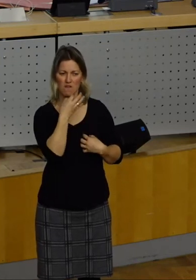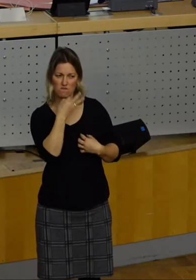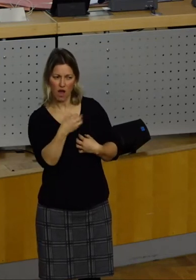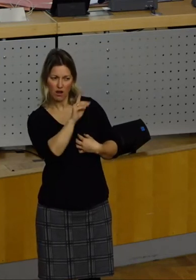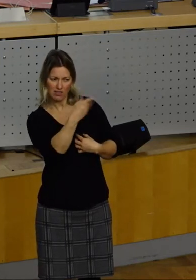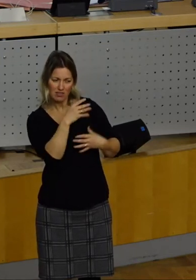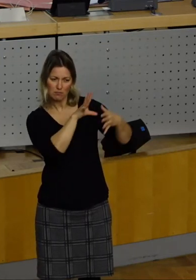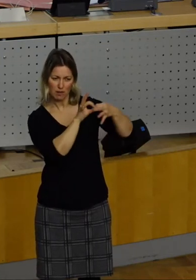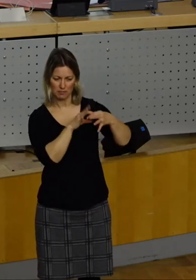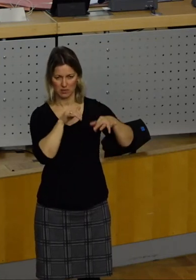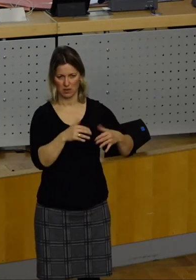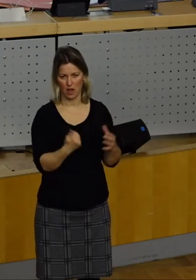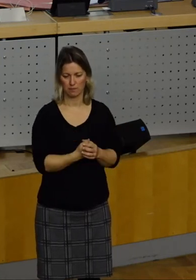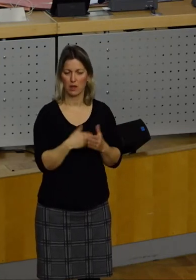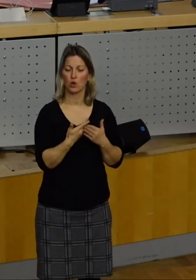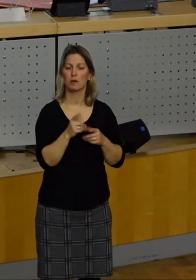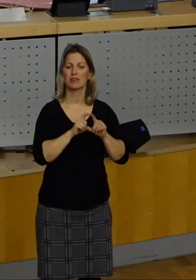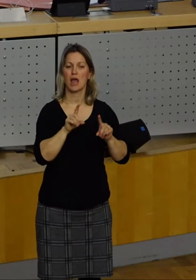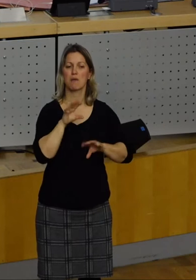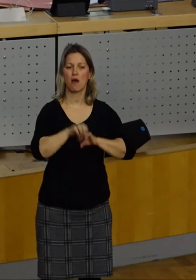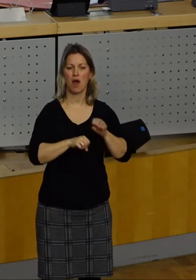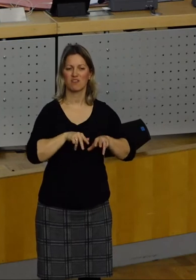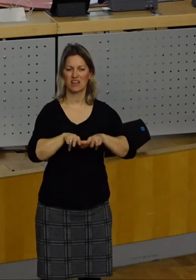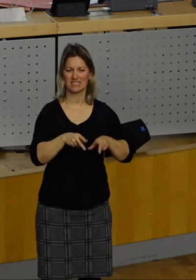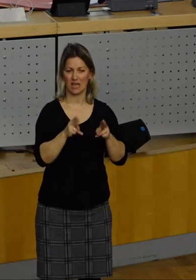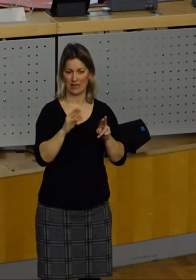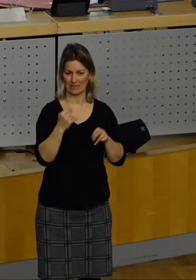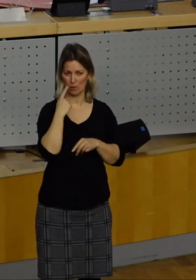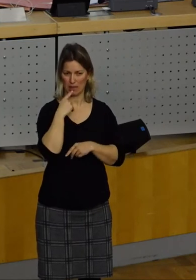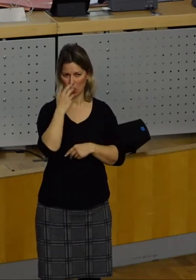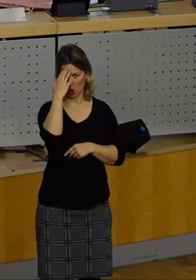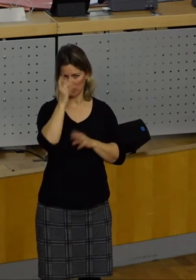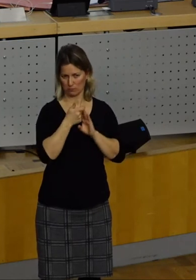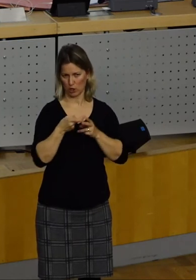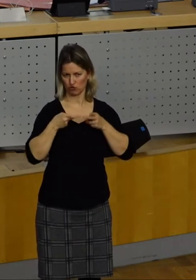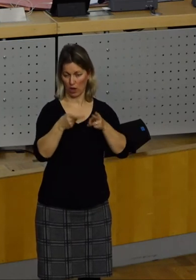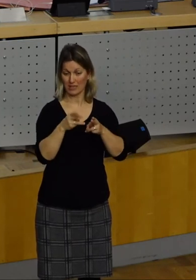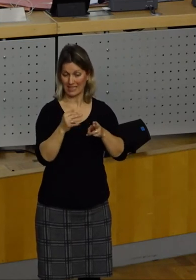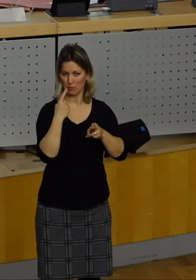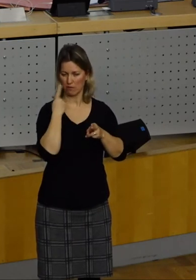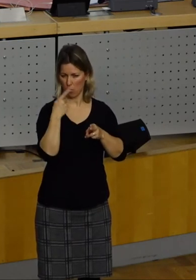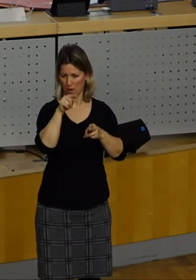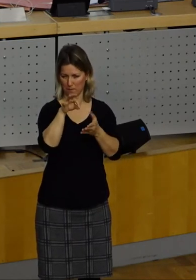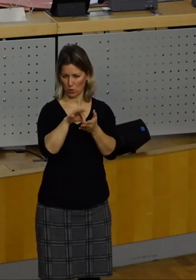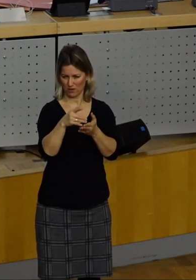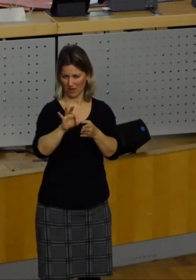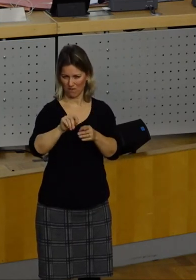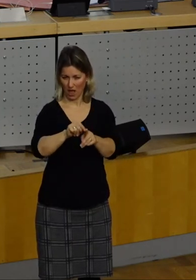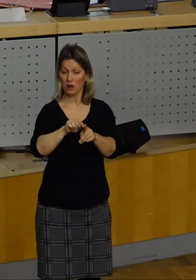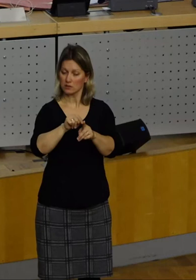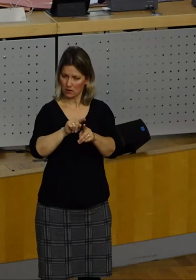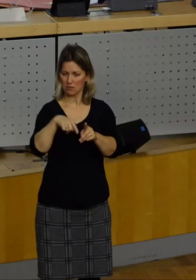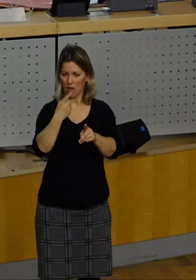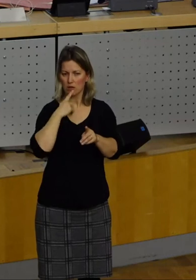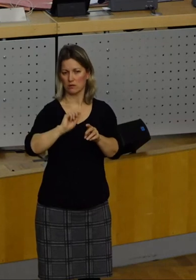Petition zum Beispiel zur Radverkehrssicherheit auf der Königsbrücker Straße wird jetzt ganz kurzfristig dazu führen, dass ein gefährlicher Punkt an der Königsbrücker Straße